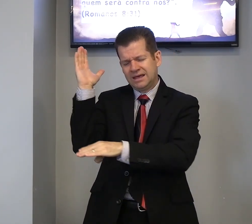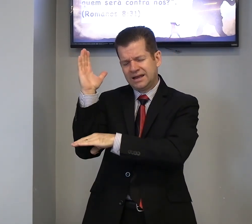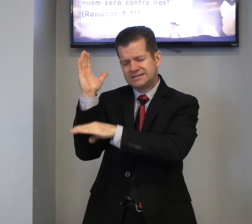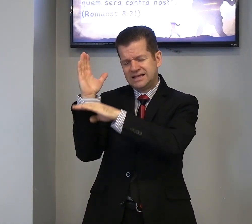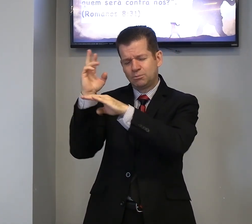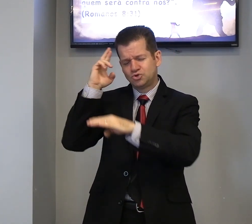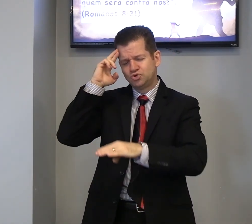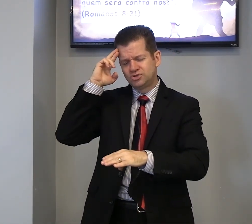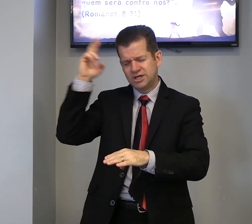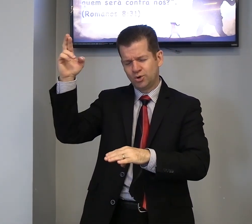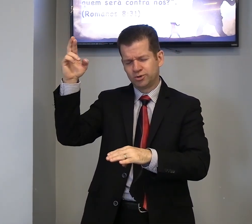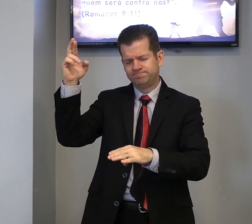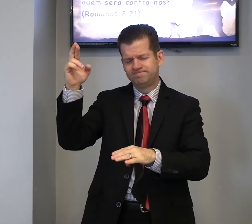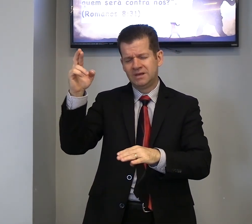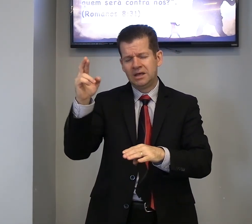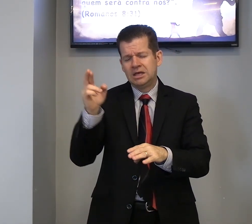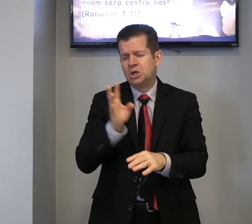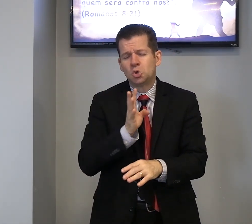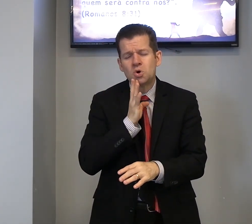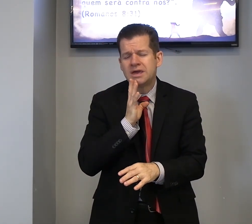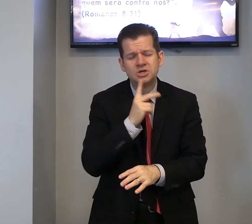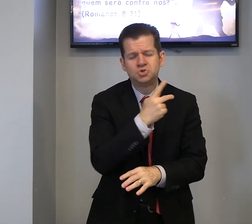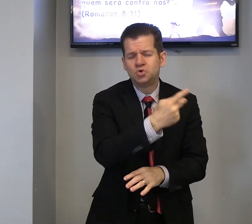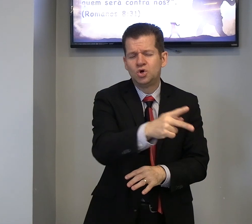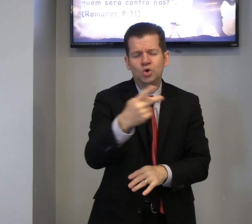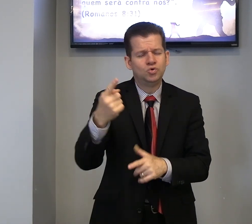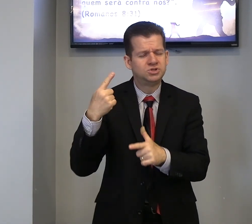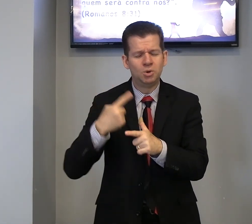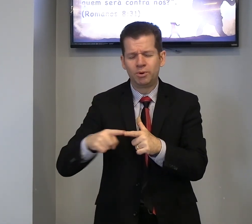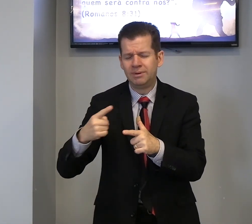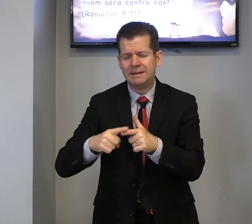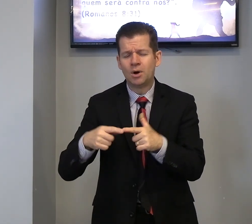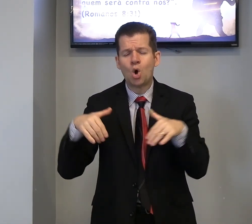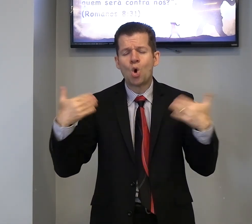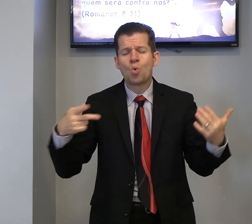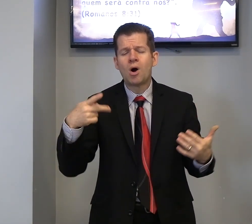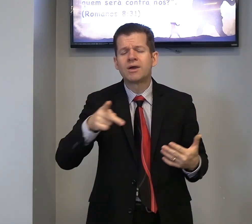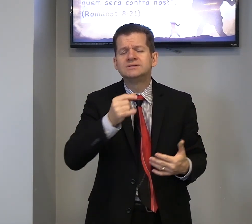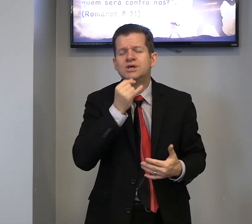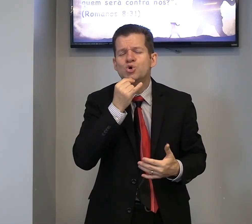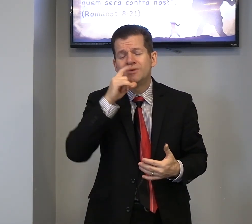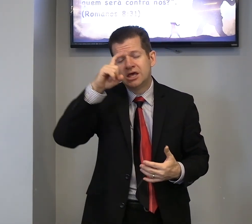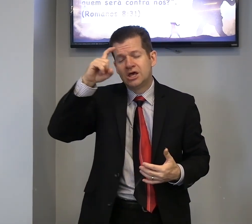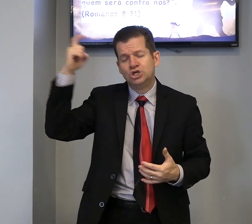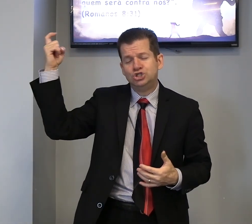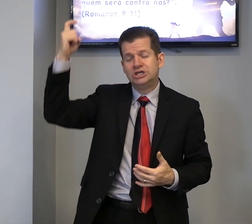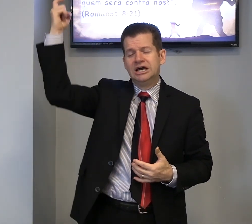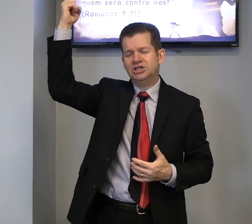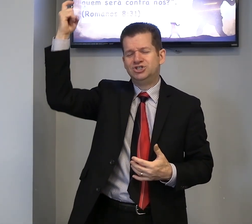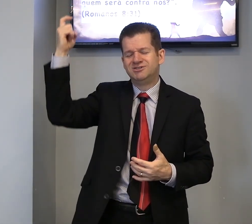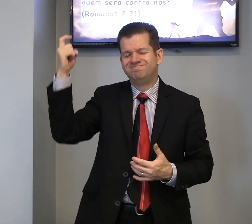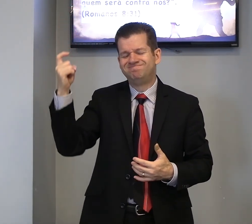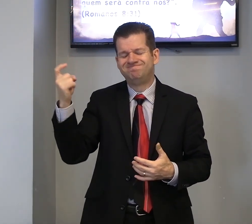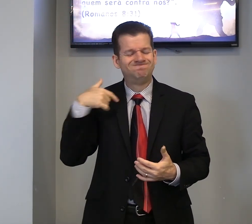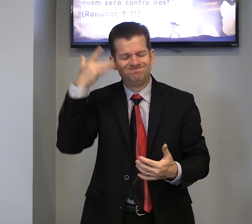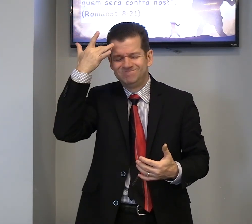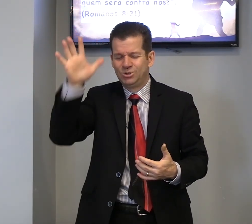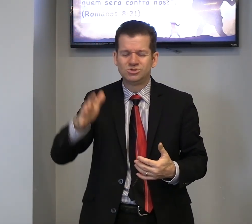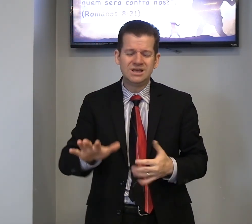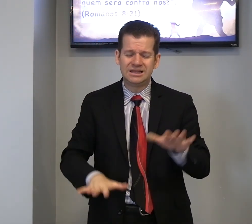crescemos, do Senhor, eu não conheço, o seu problema, qual que é o seu, gigante, eu não sei,